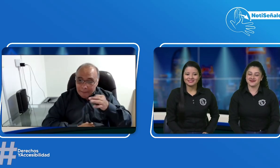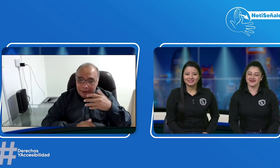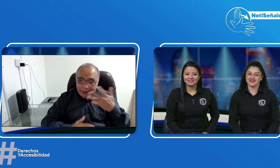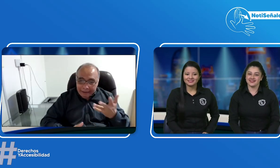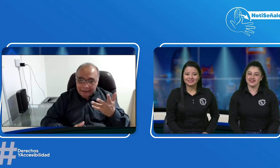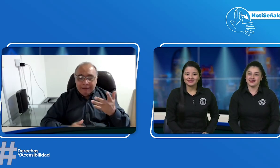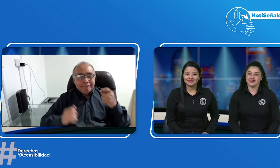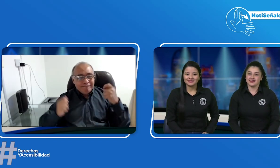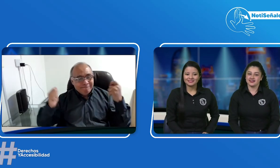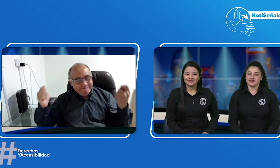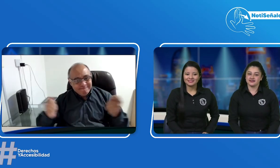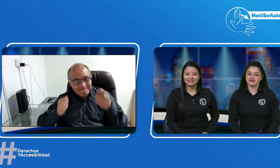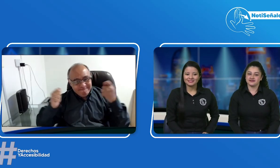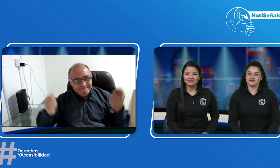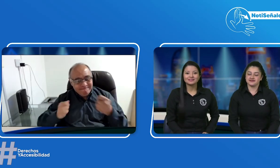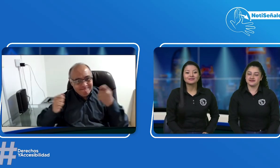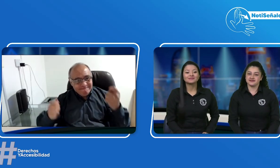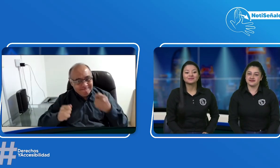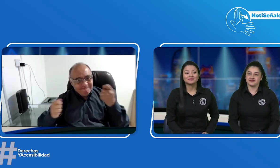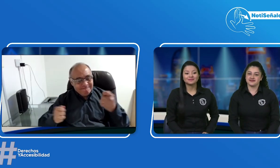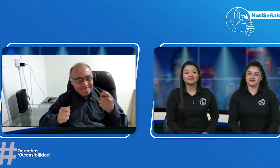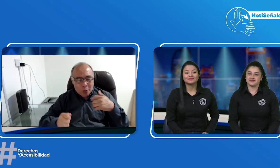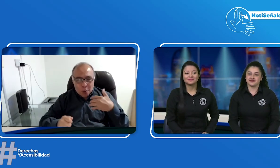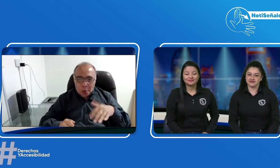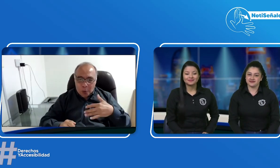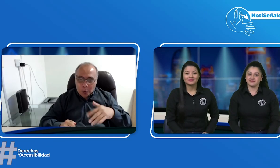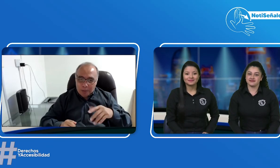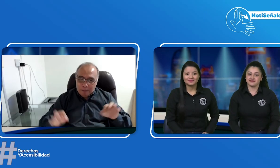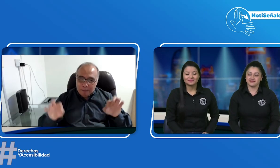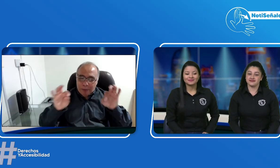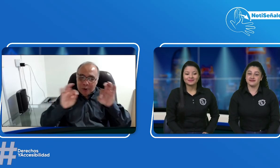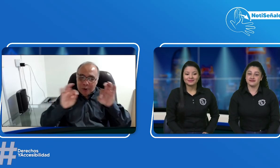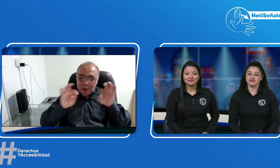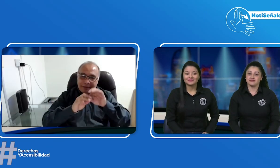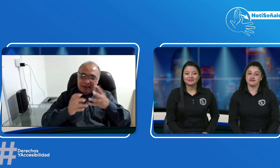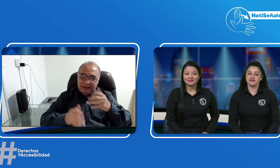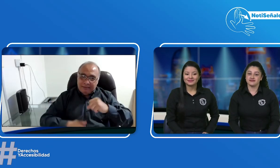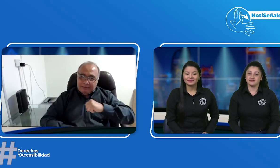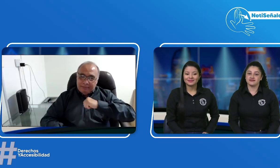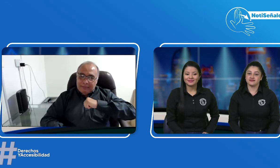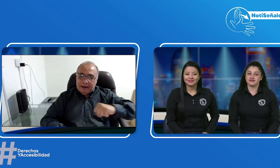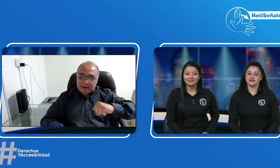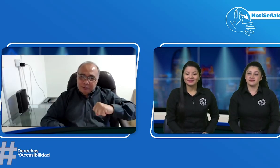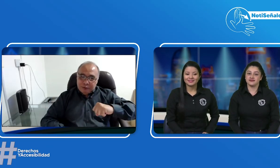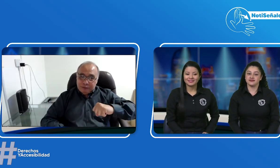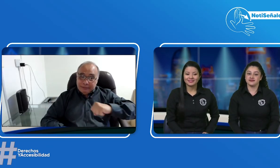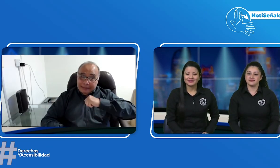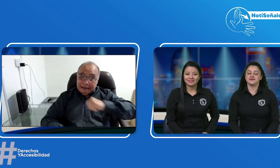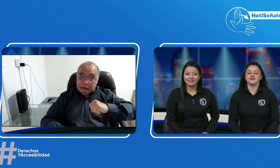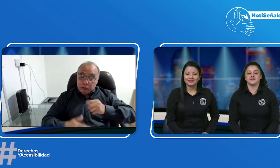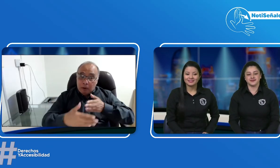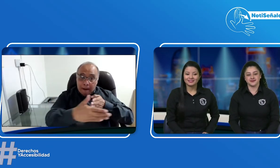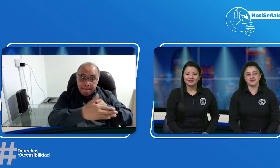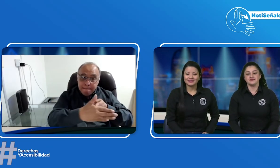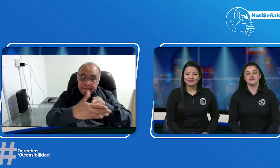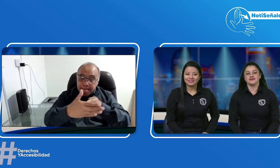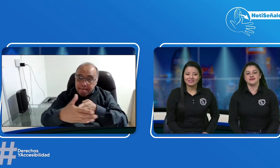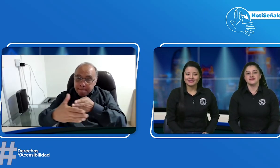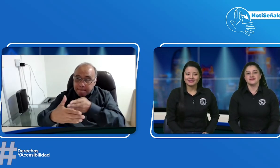noticienales nos invitamos a conectarse y a recordar unirse a nuestra campaña sin accesibilidad